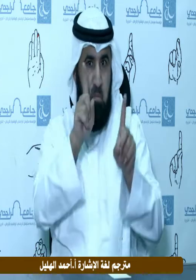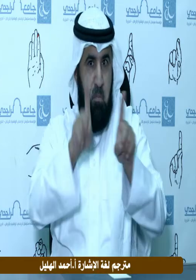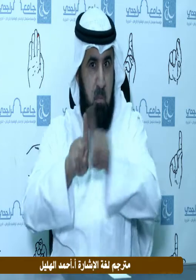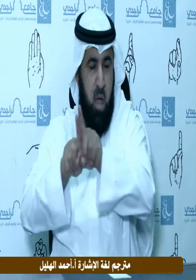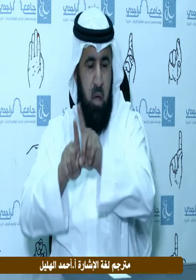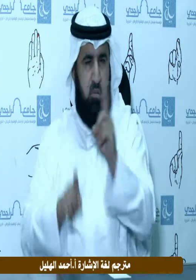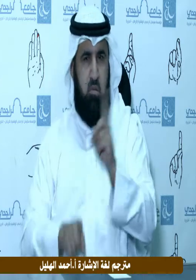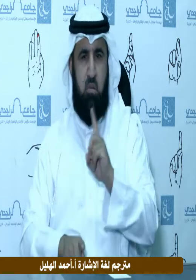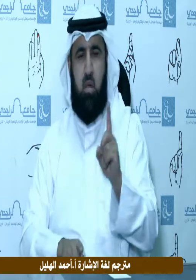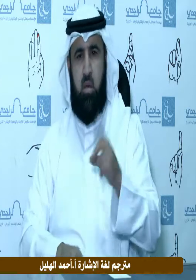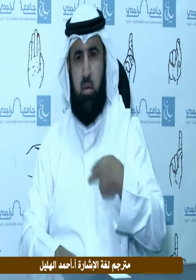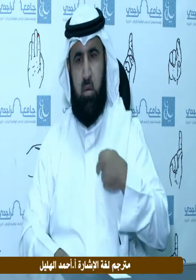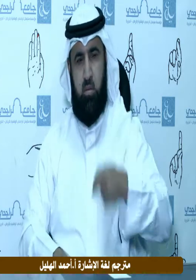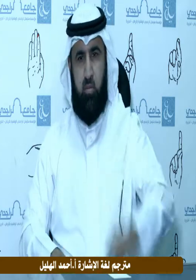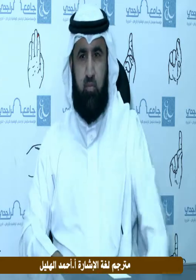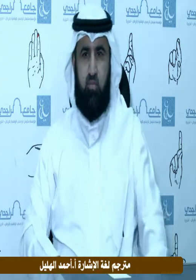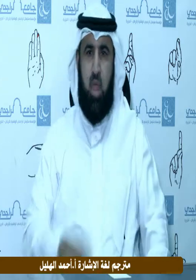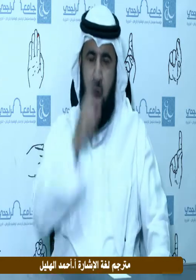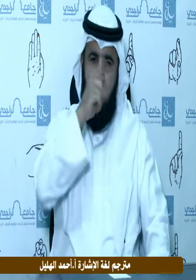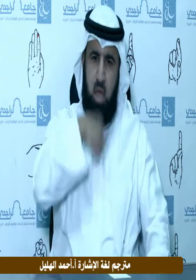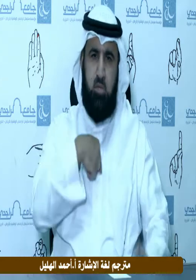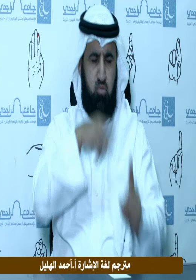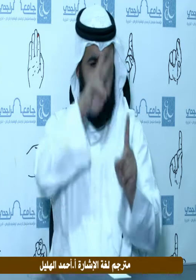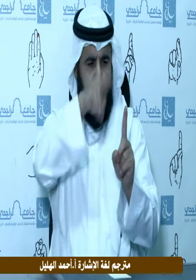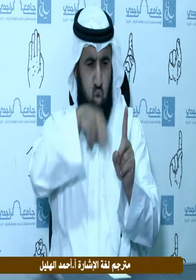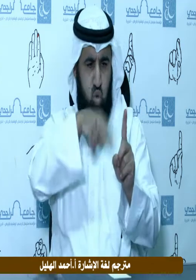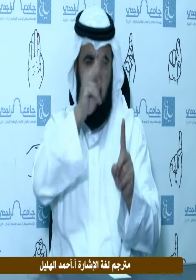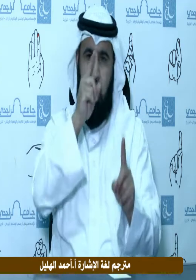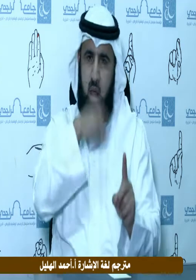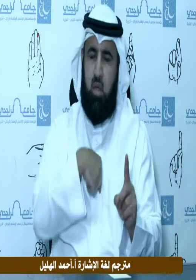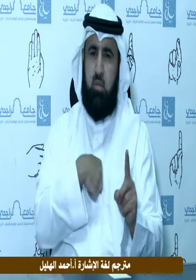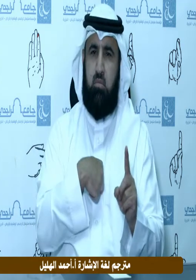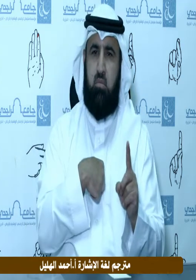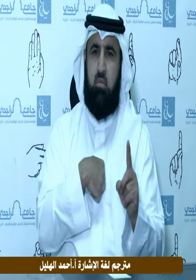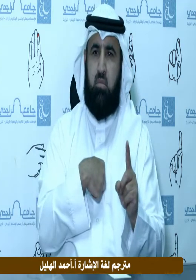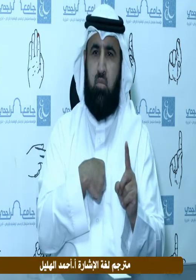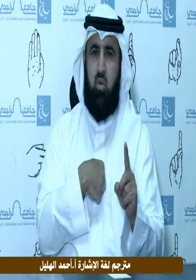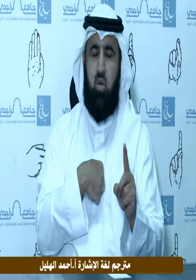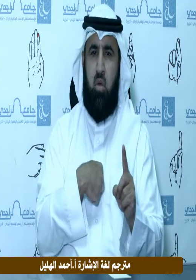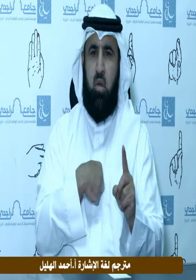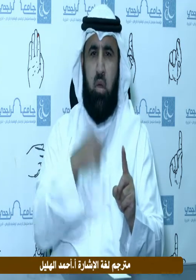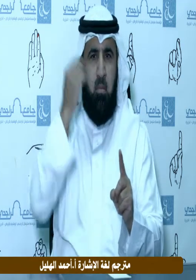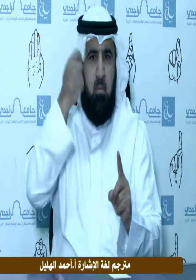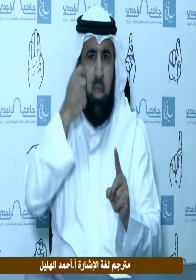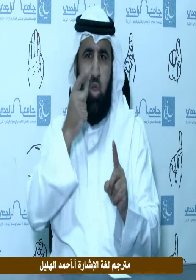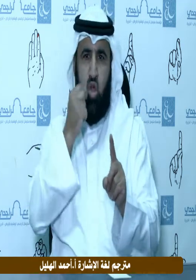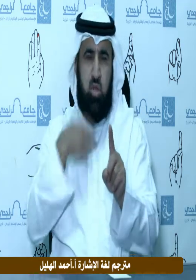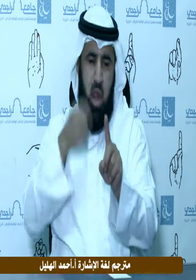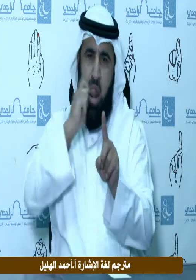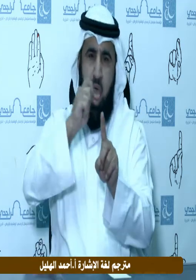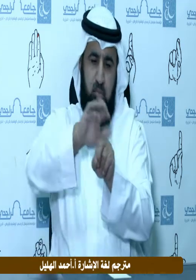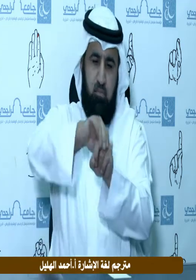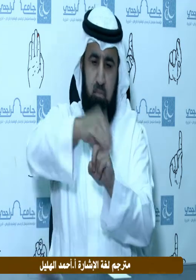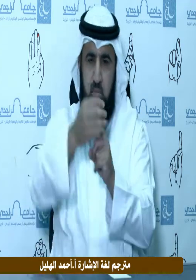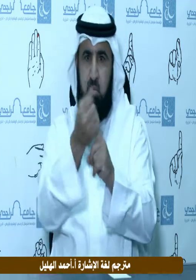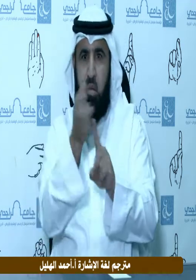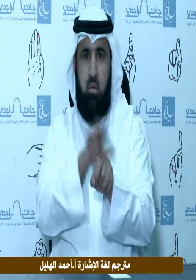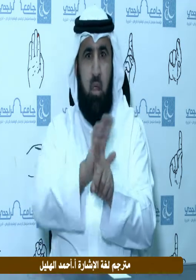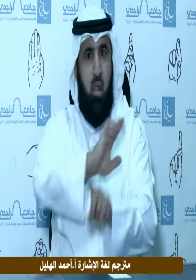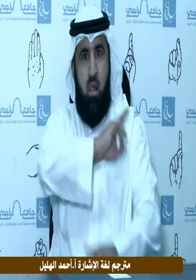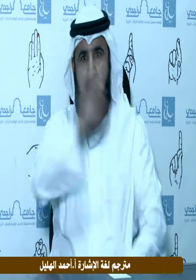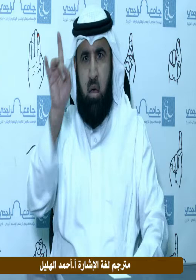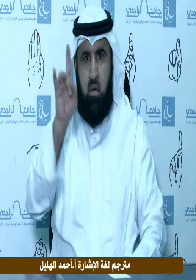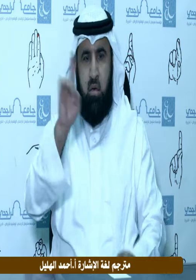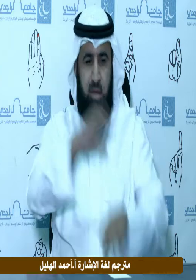دون خلوة بها ولا يحق له أن يمس شيئا من جسدها أو يخلو بها